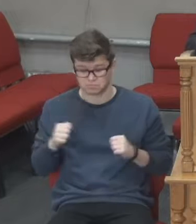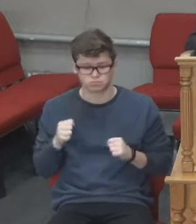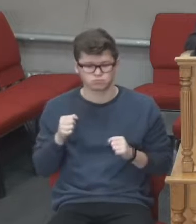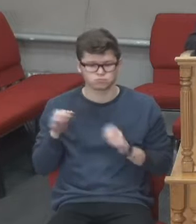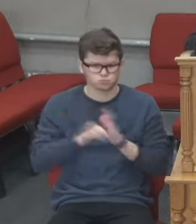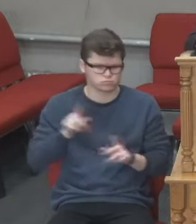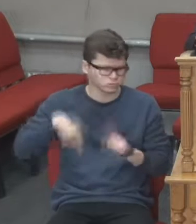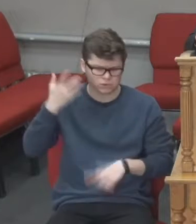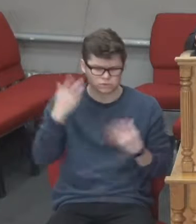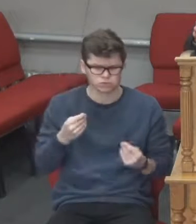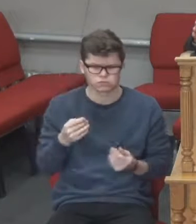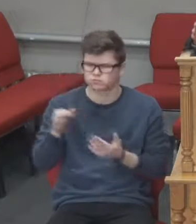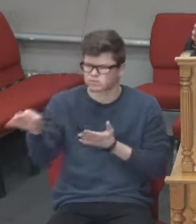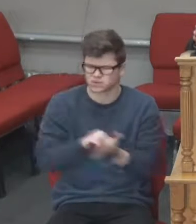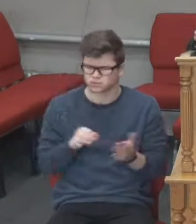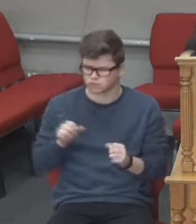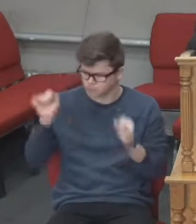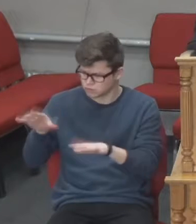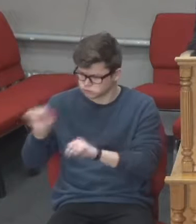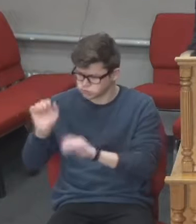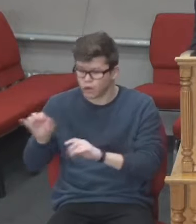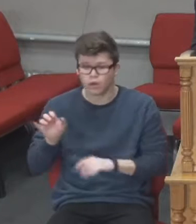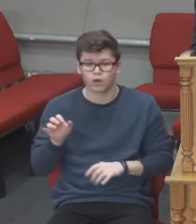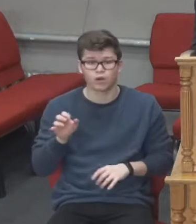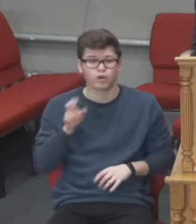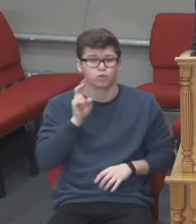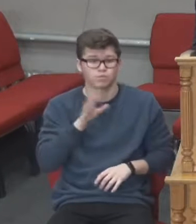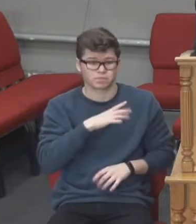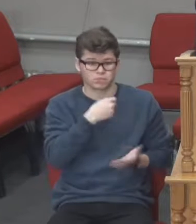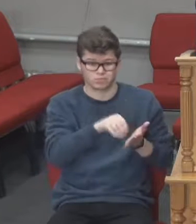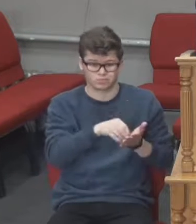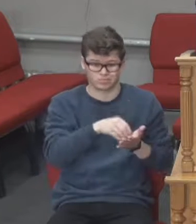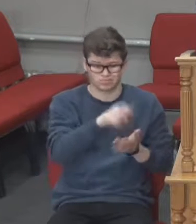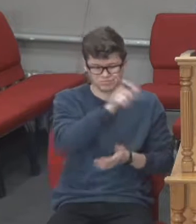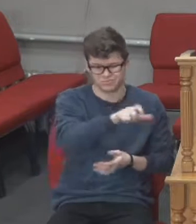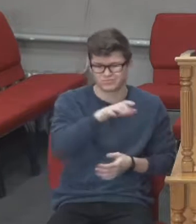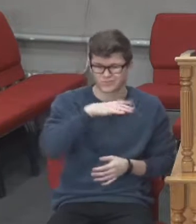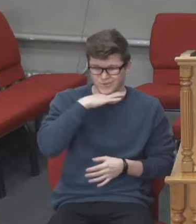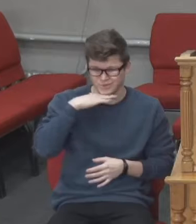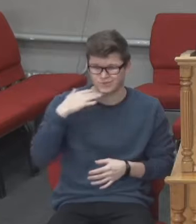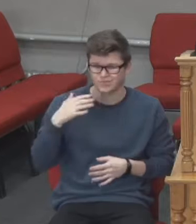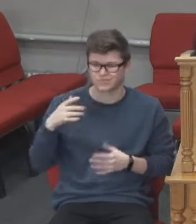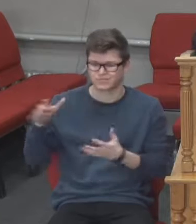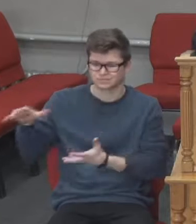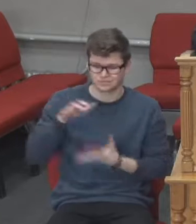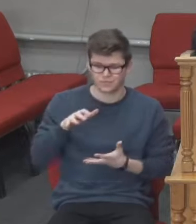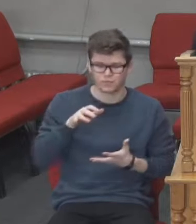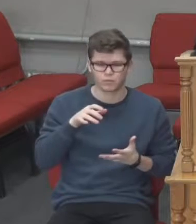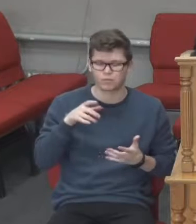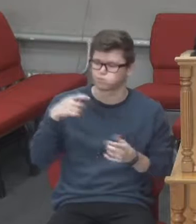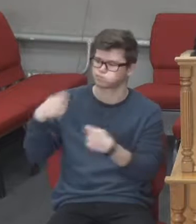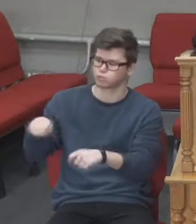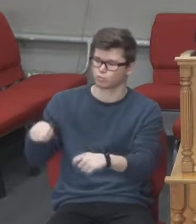Ті, хто накупили багато туалетної бумаги і вже стали її продавати по спекулятивних цінах, їх